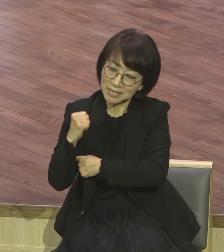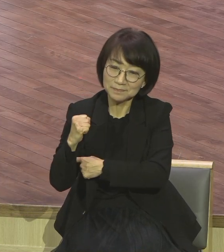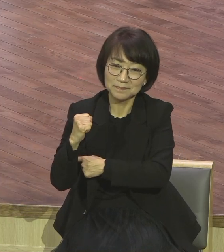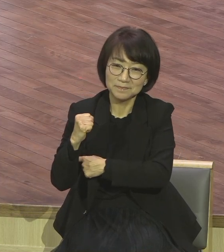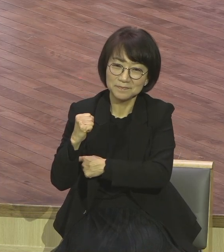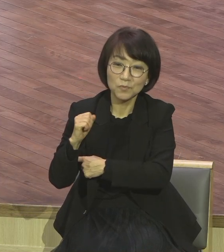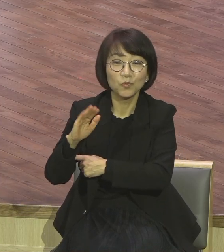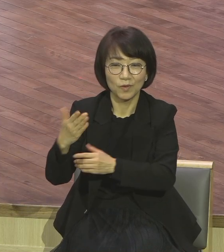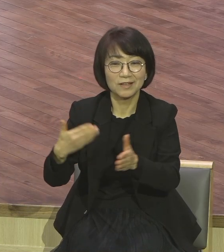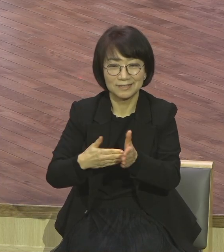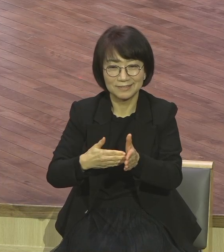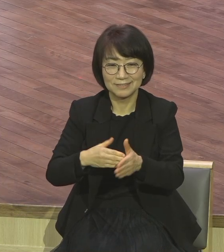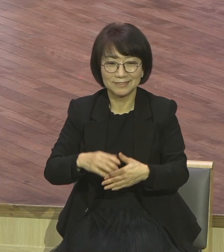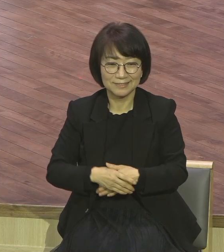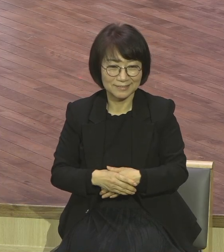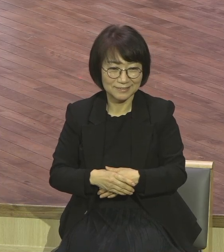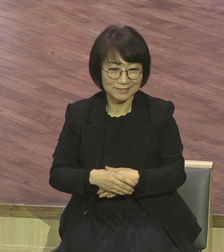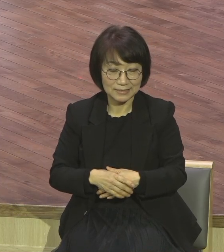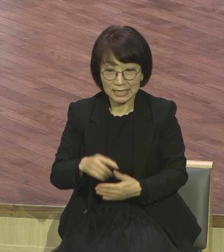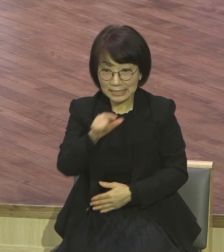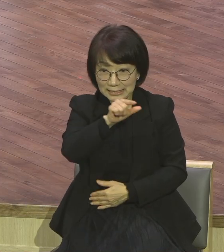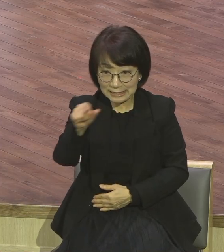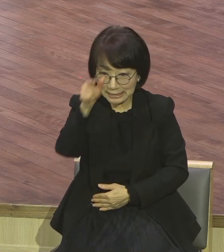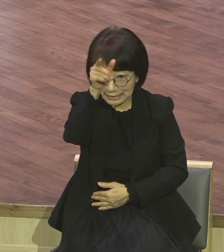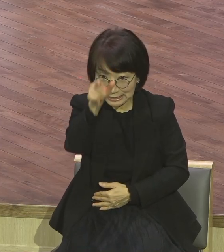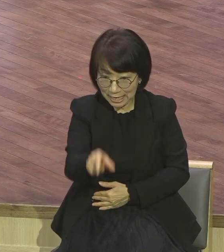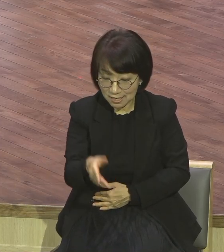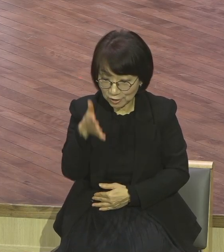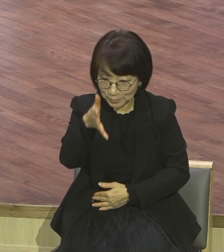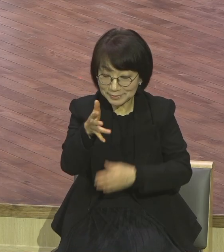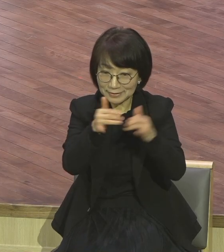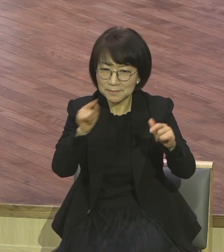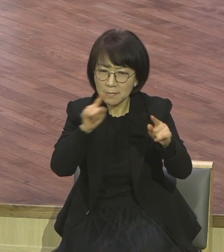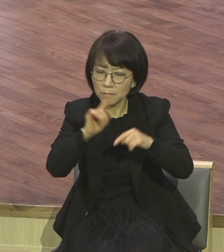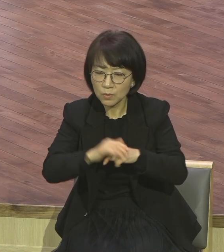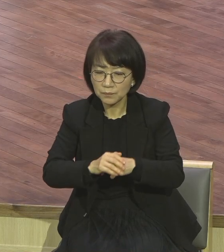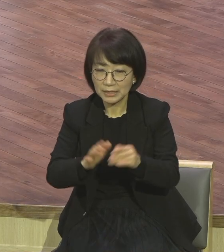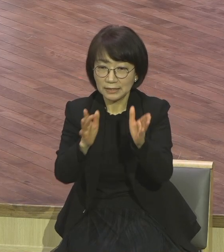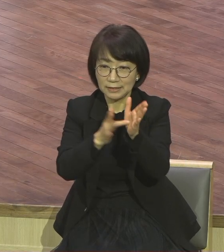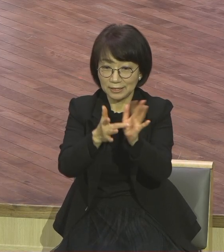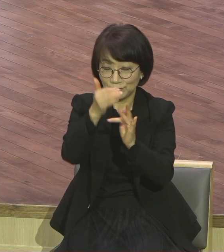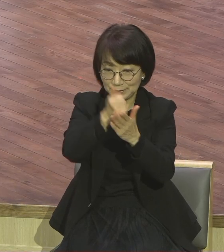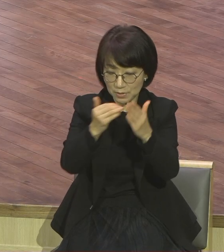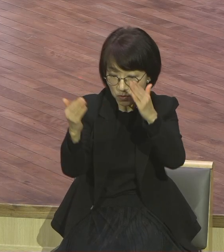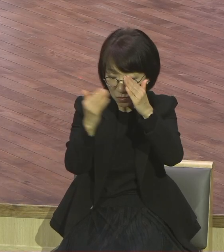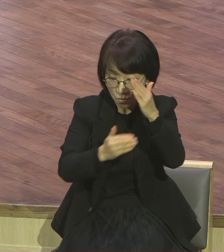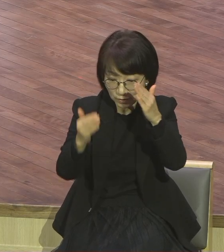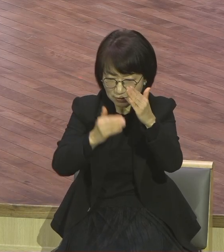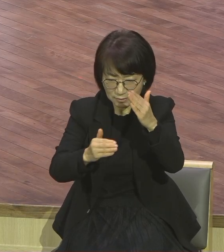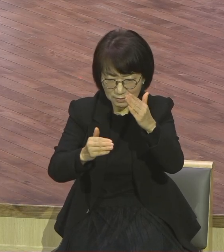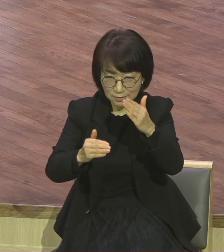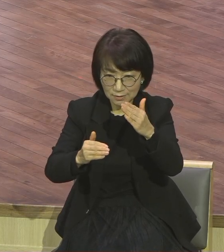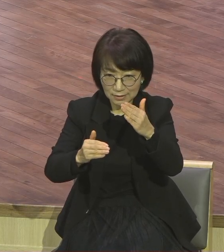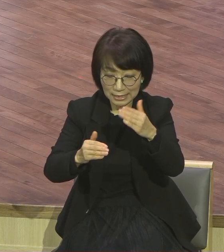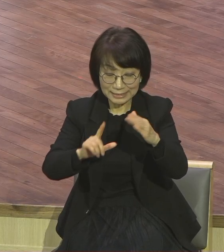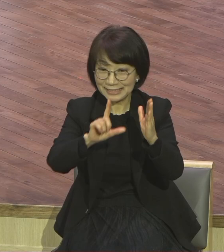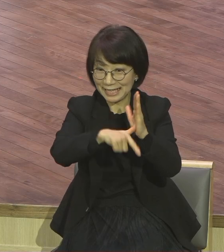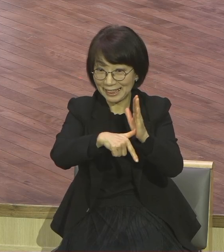됐다 말아요 신학자들에 따르면 예수님의 공생사역 중 제자들에게 할애한 시간이 4분의 3이었다